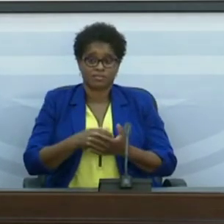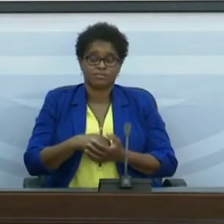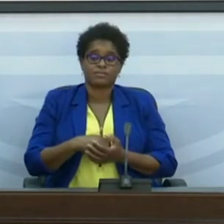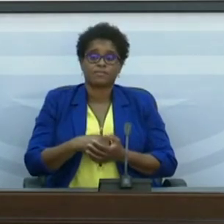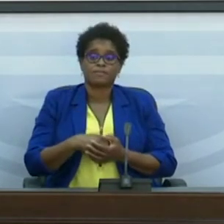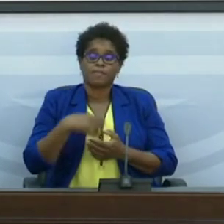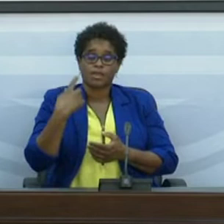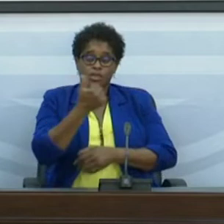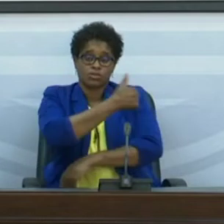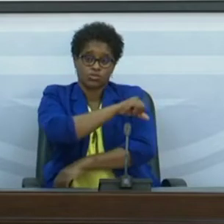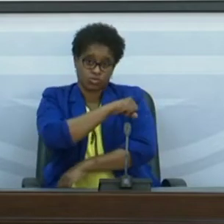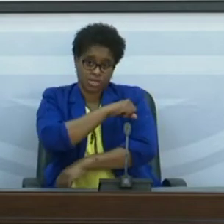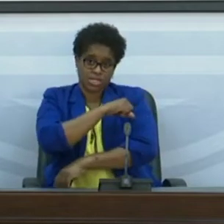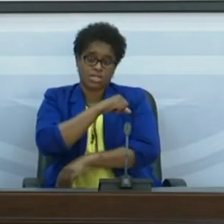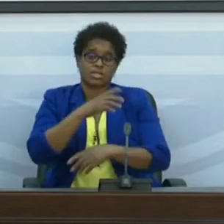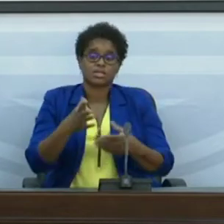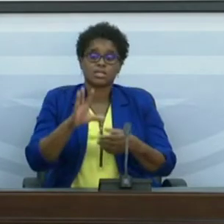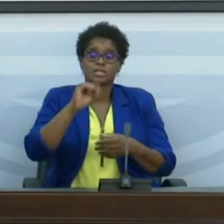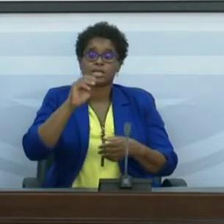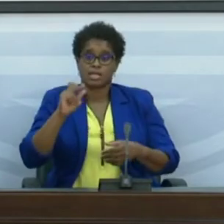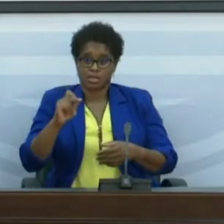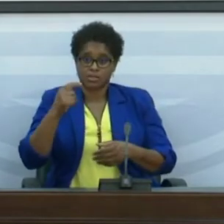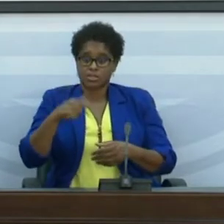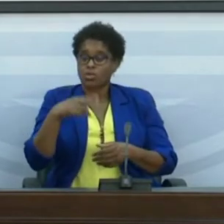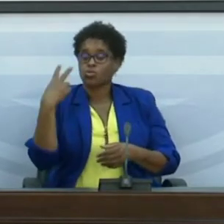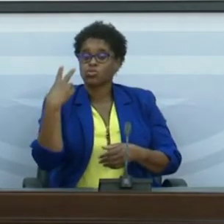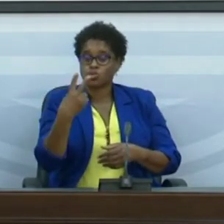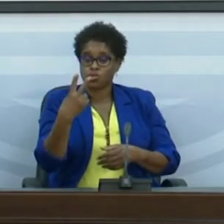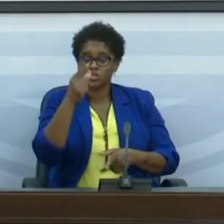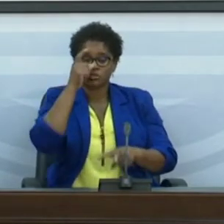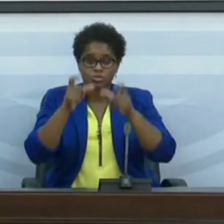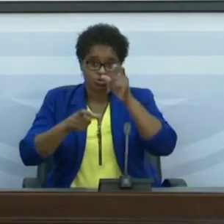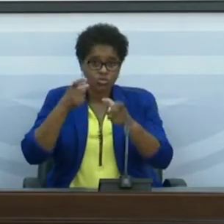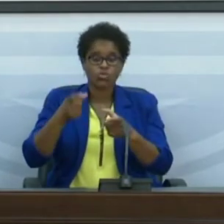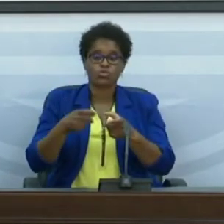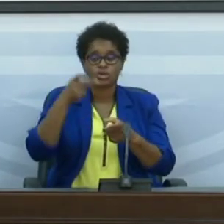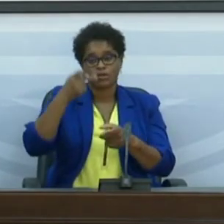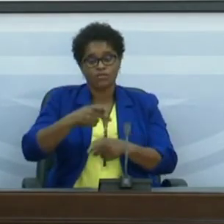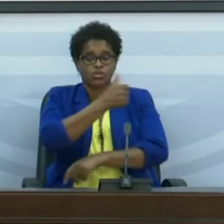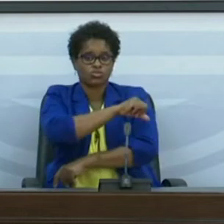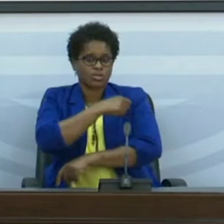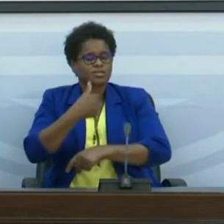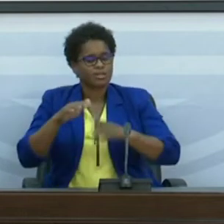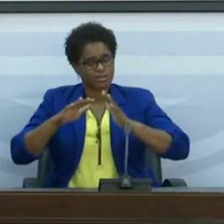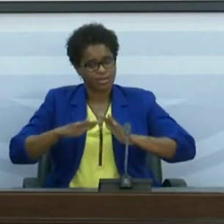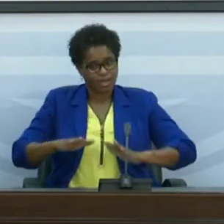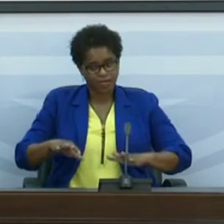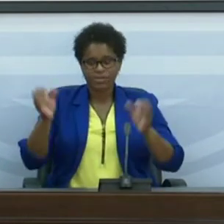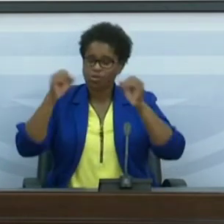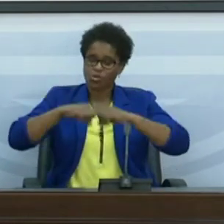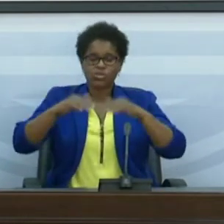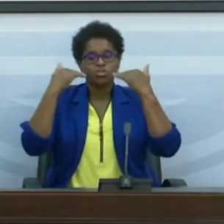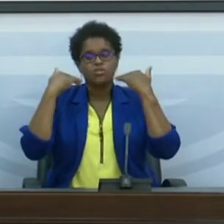no Hospital João Moraes, em Santo Antão, estão 2 pessoas internadas e encontram-se estáveis, de acordo com